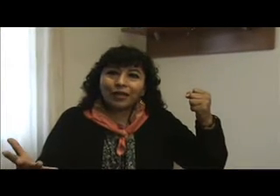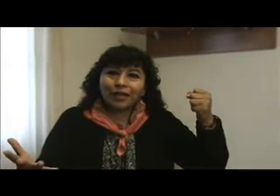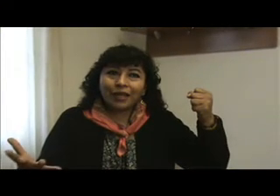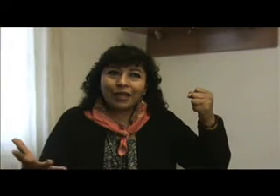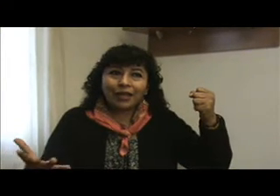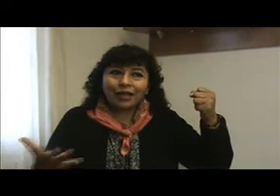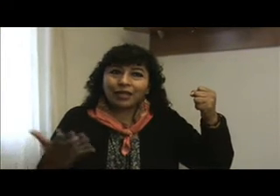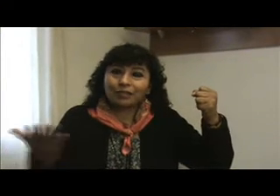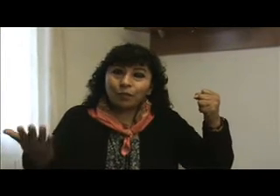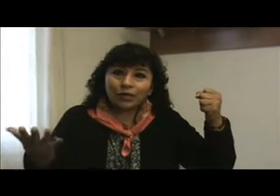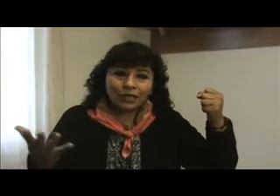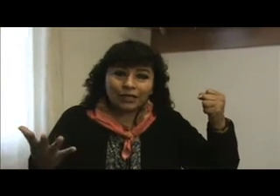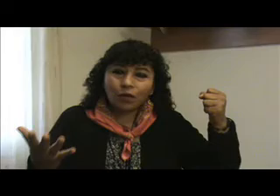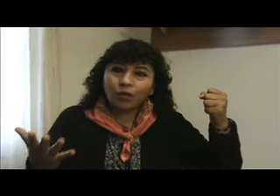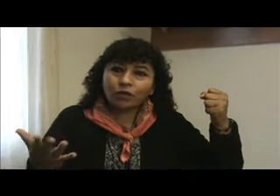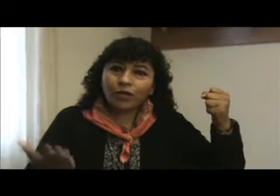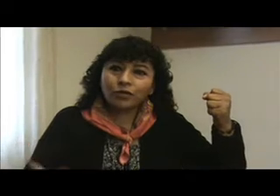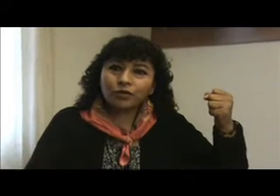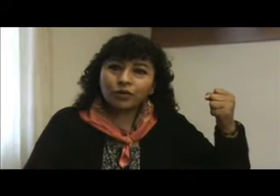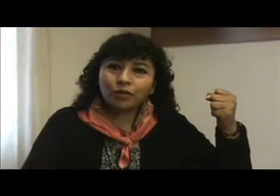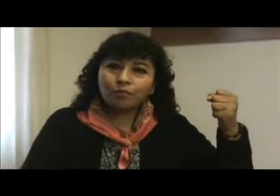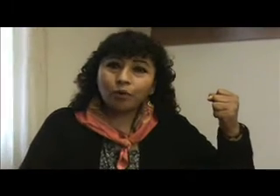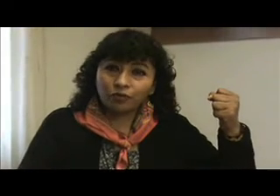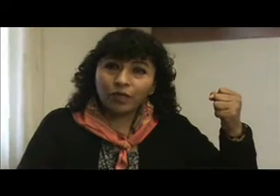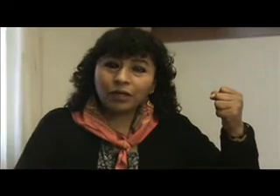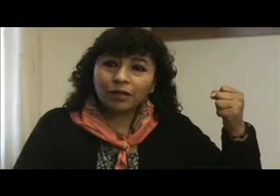el que después de cuatro años, por fin,